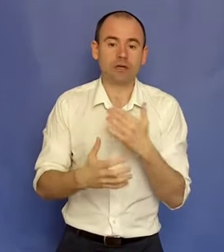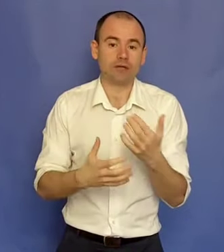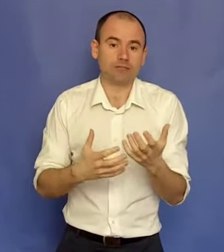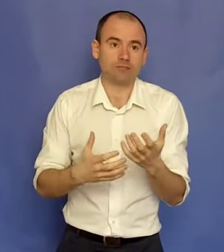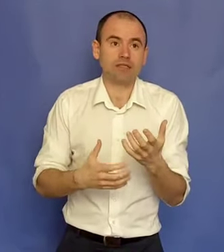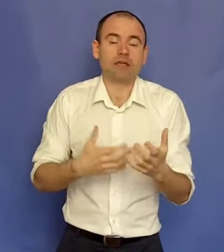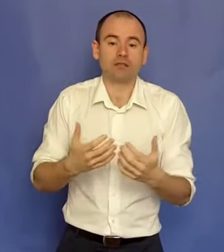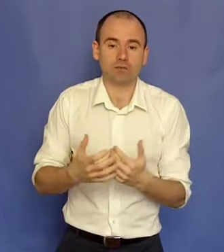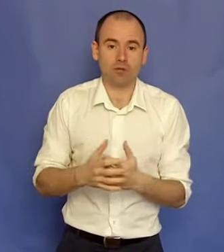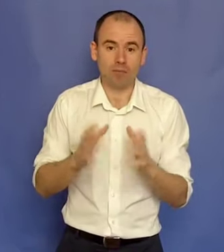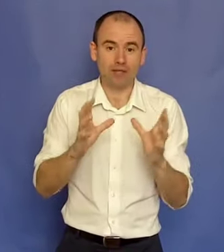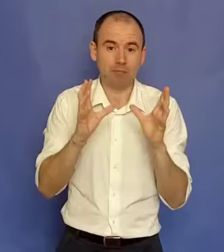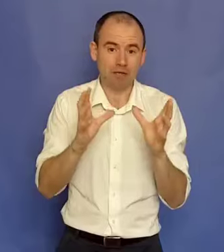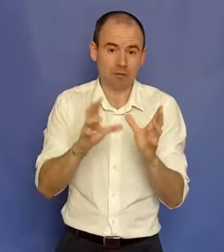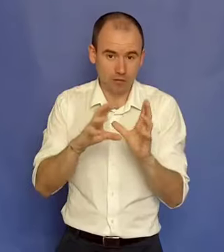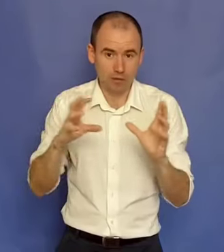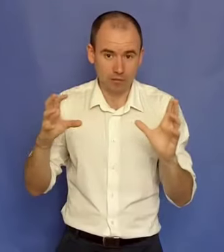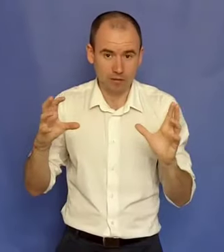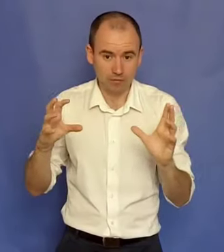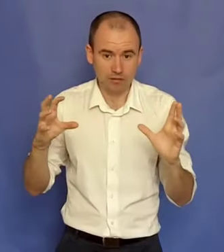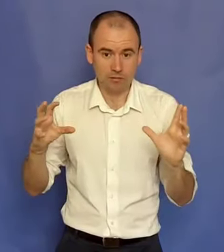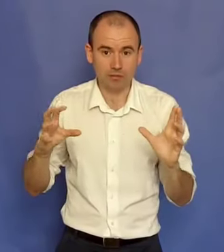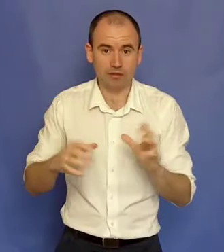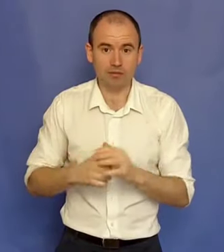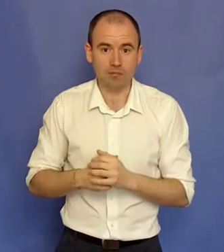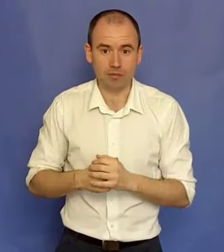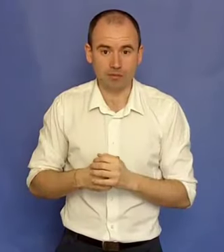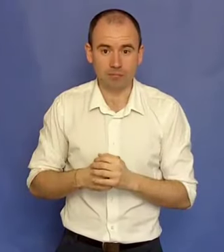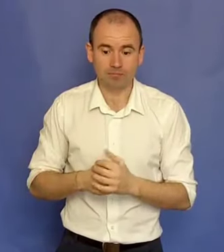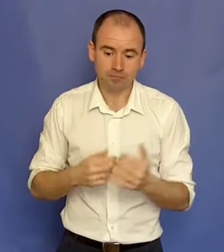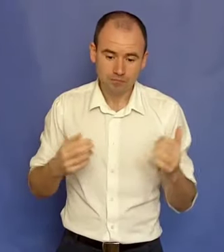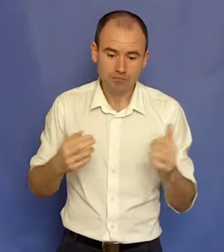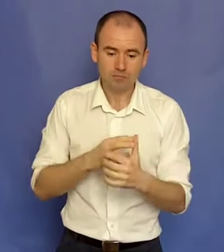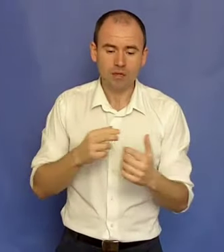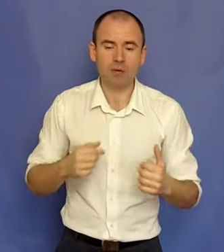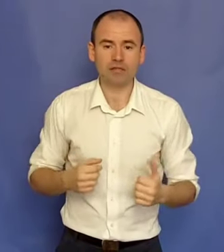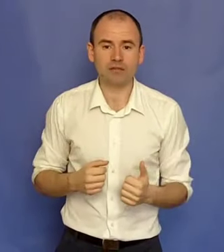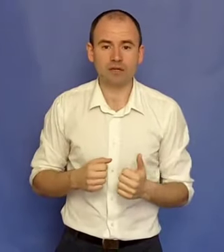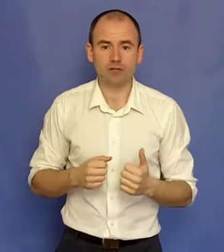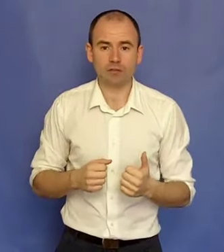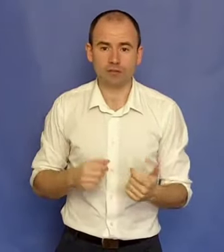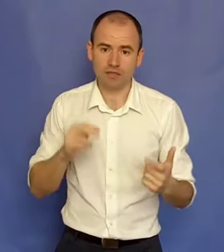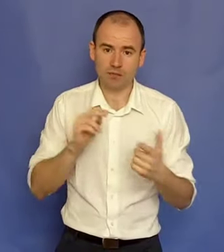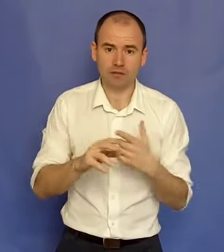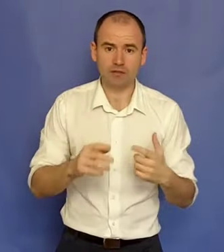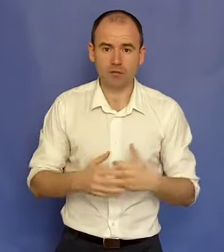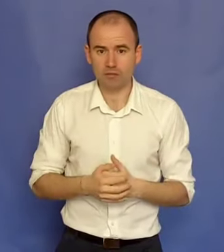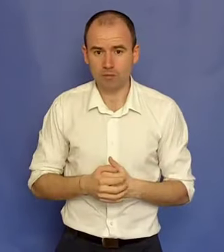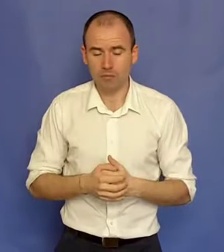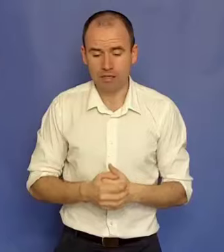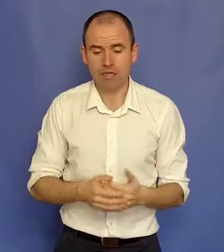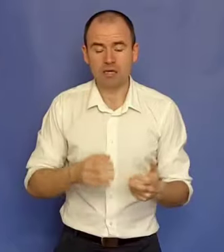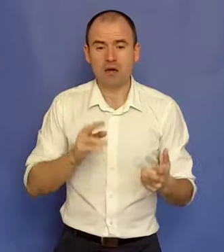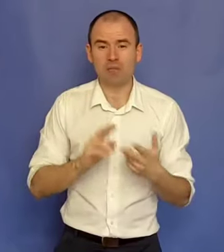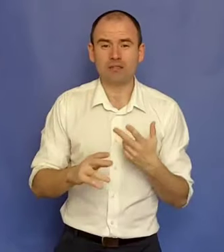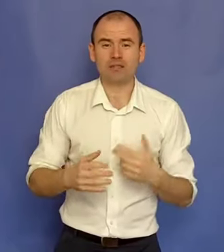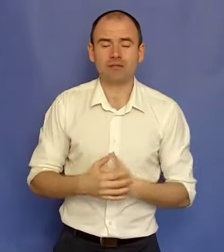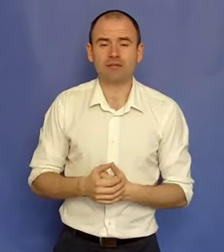acest material să spunem. Partea patru, am zis că este împărțită în trei părți, da? Partea întâi a fost despre sex, partea doua despre bani, partea treia va fi